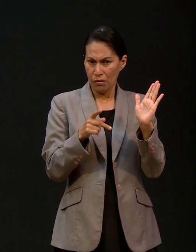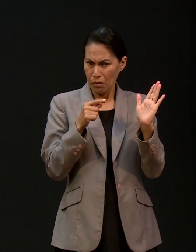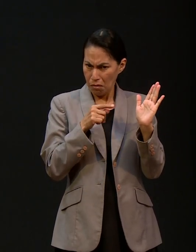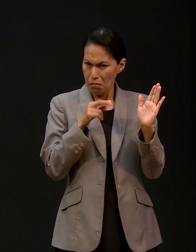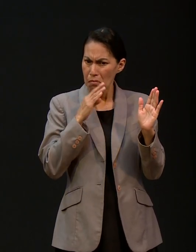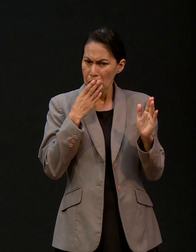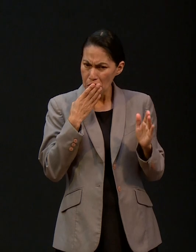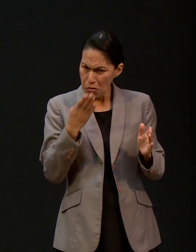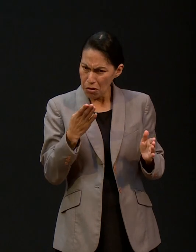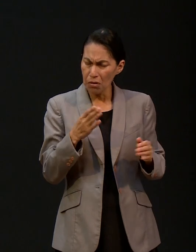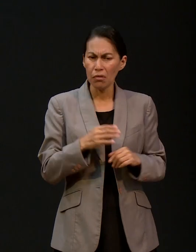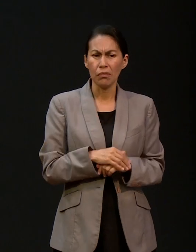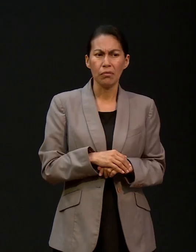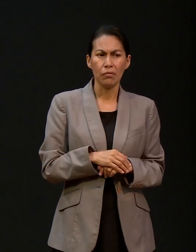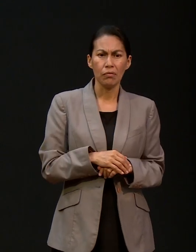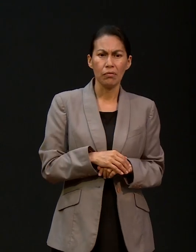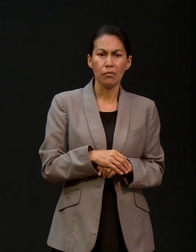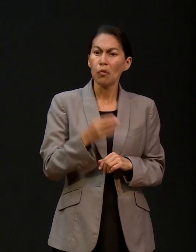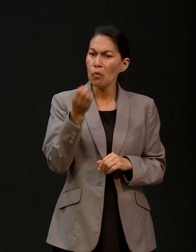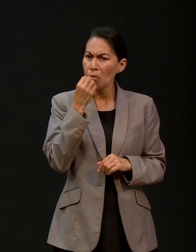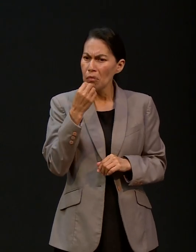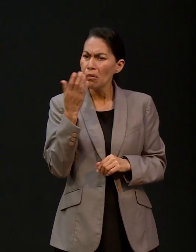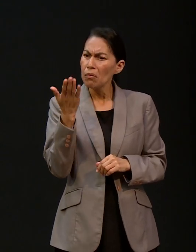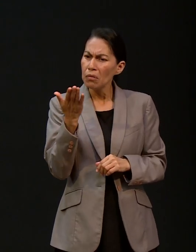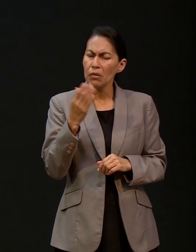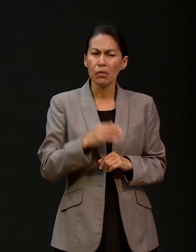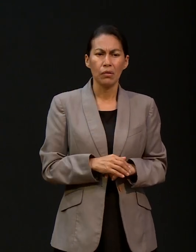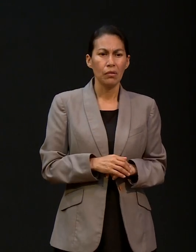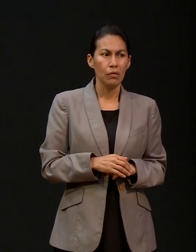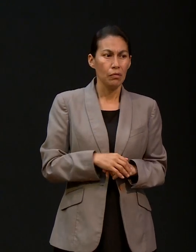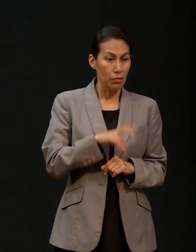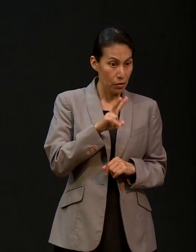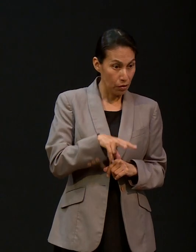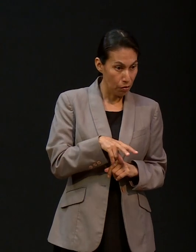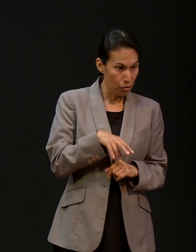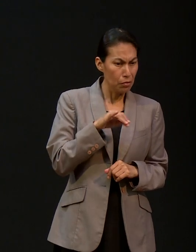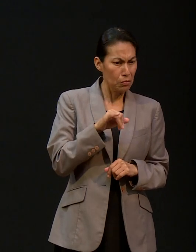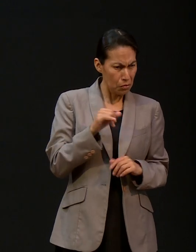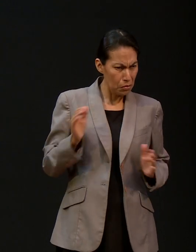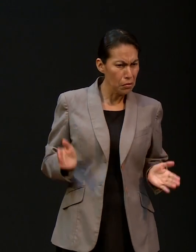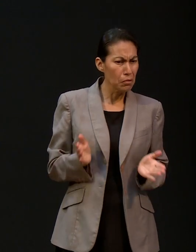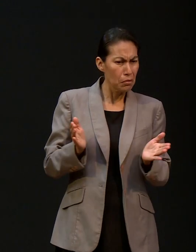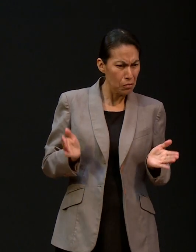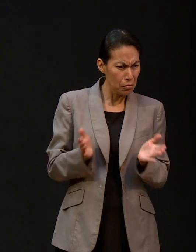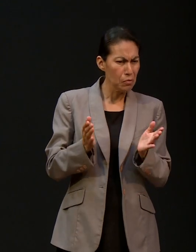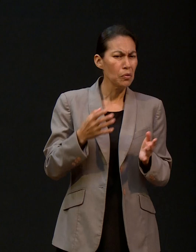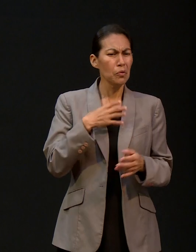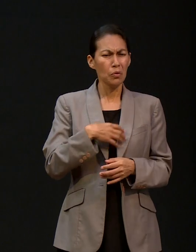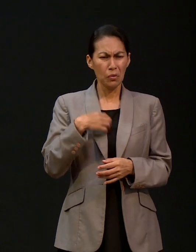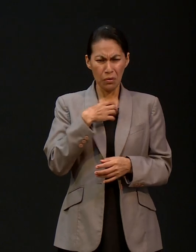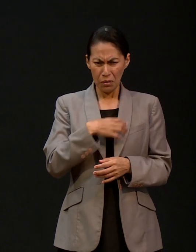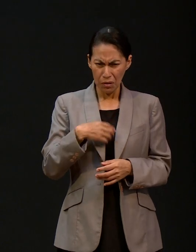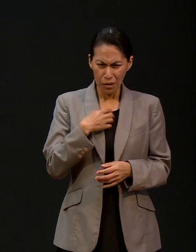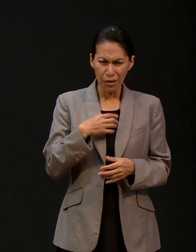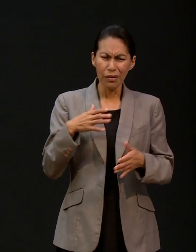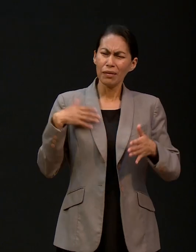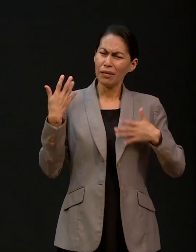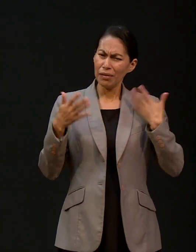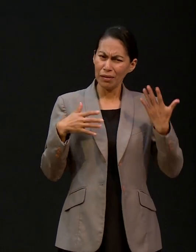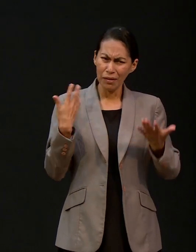estaba normal, estaba algo que... Él hasta pedía de comer. Sí, él pedía de comer, él tenía ánimo, él estaba contento, él decía